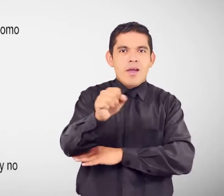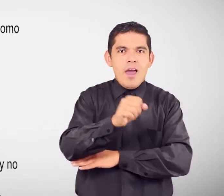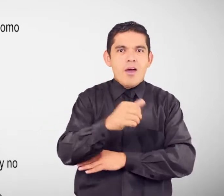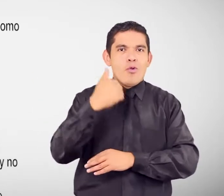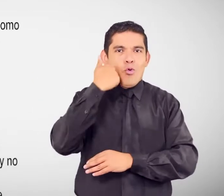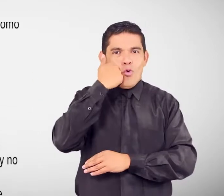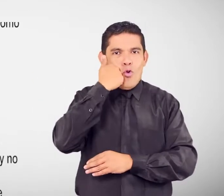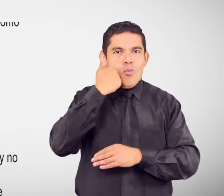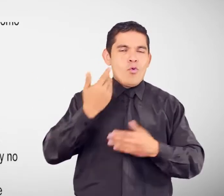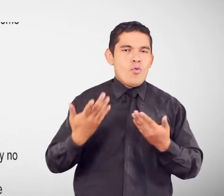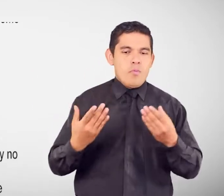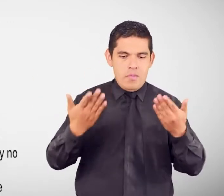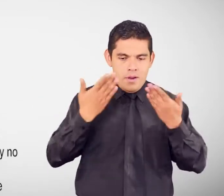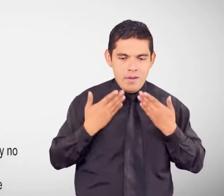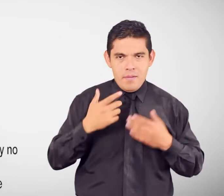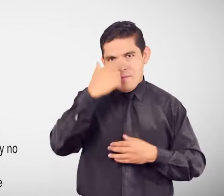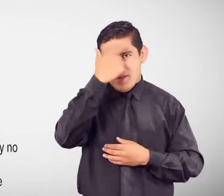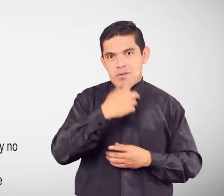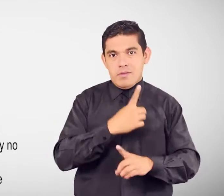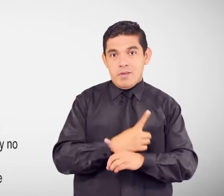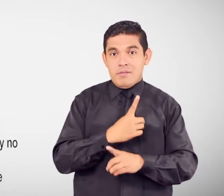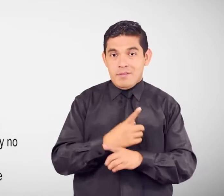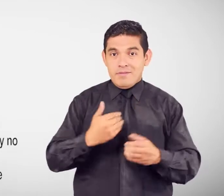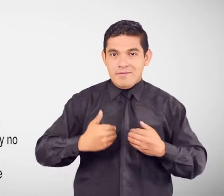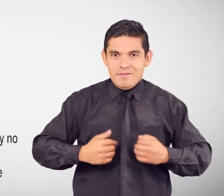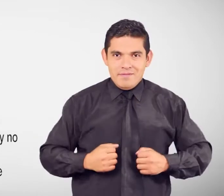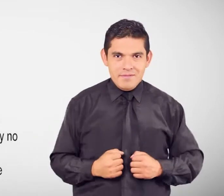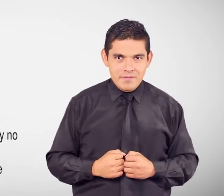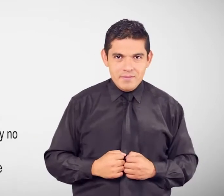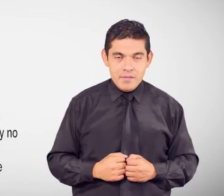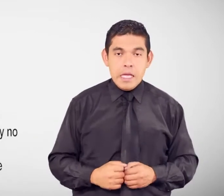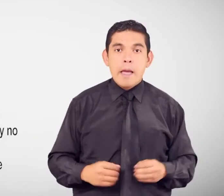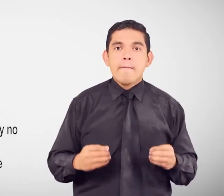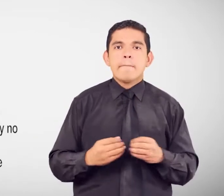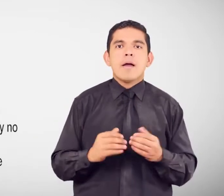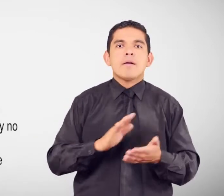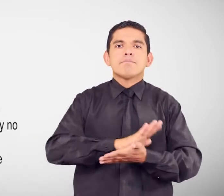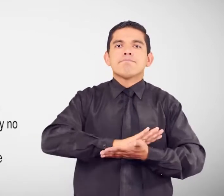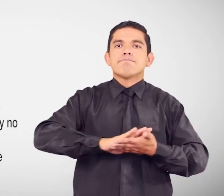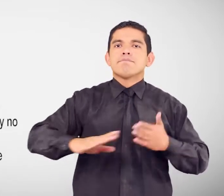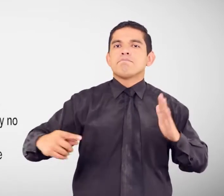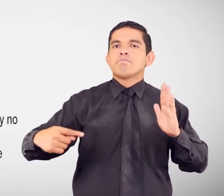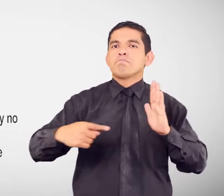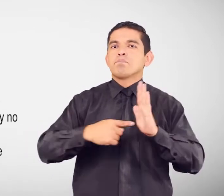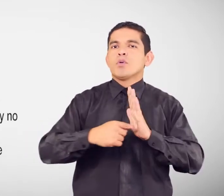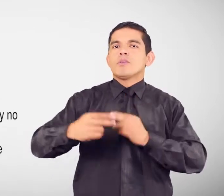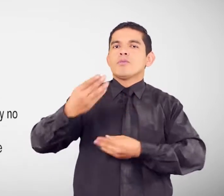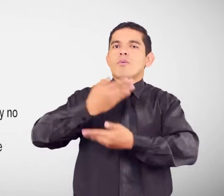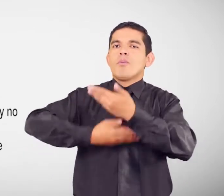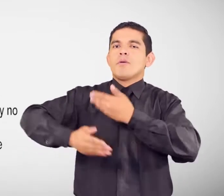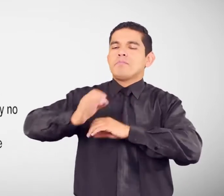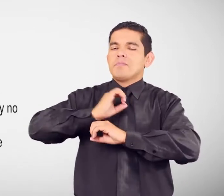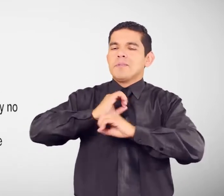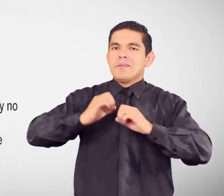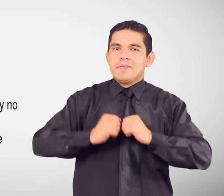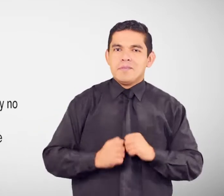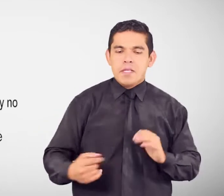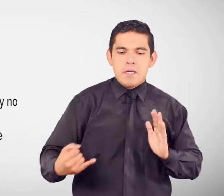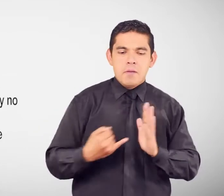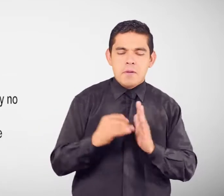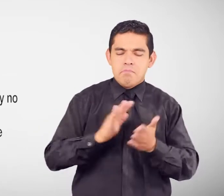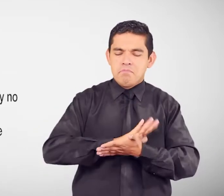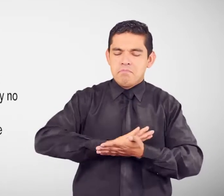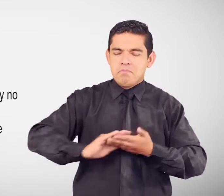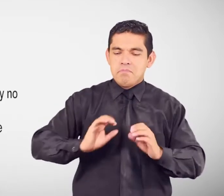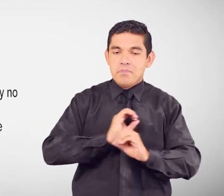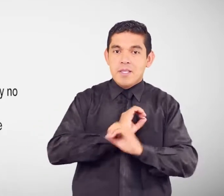ortopédicos Para personas Con discapacidad Exentas de aranceles De comercio exterior IVA E impuestos A consumos